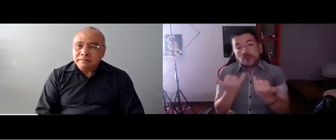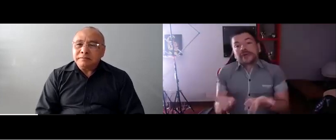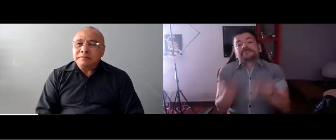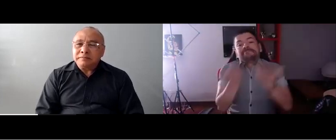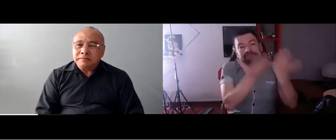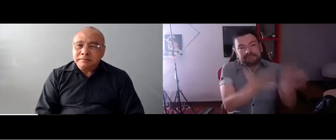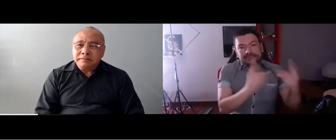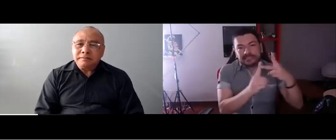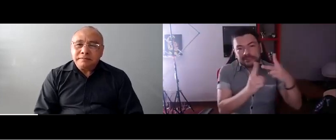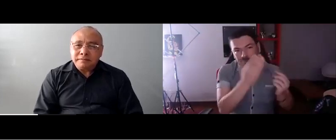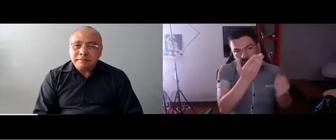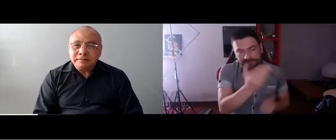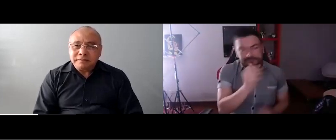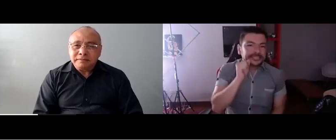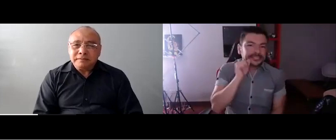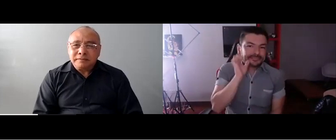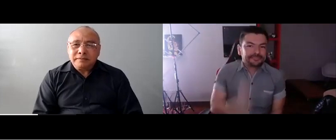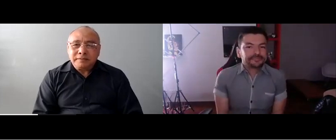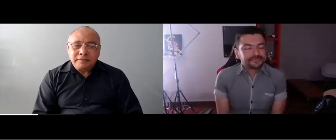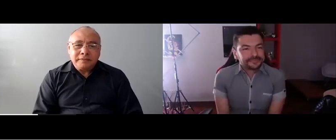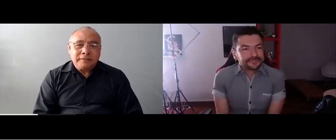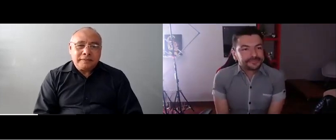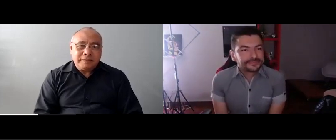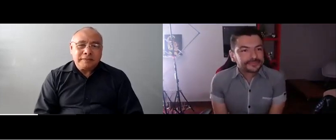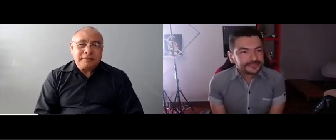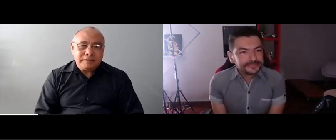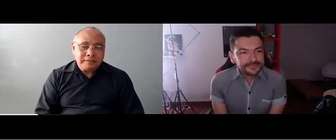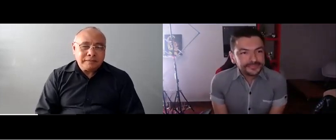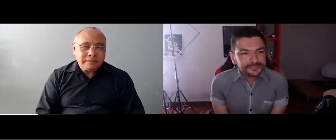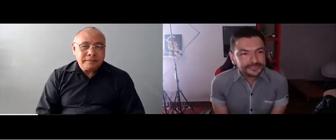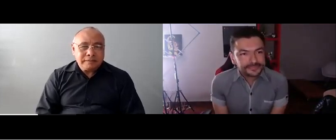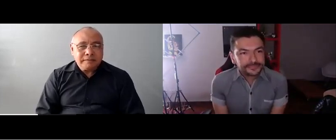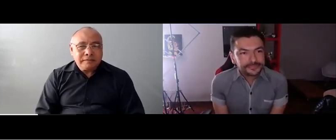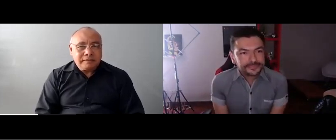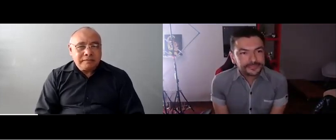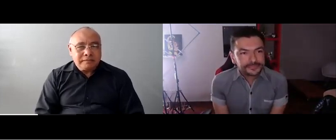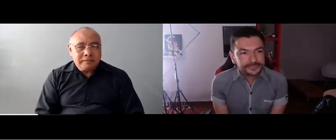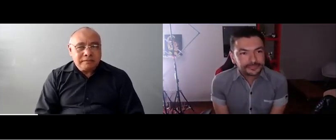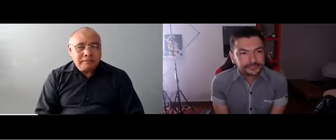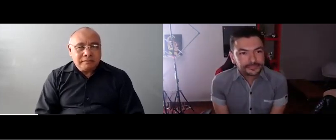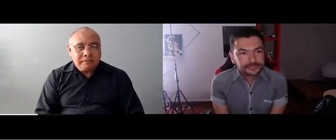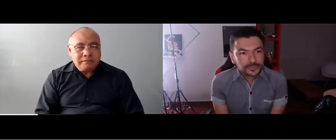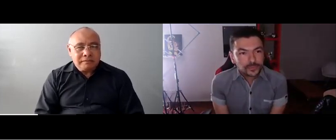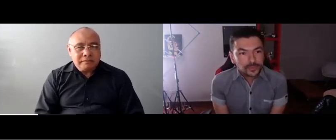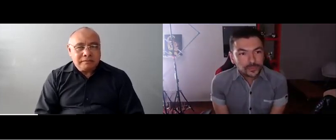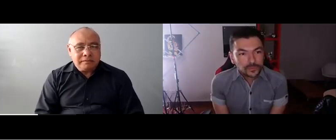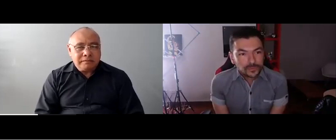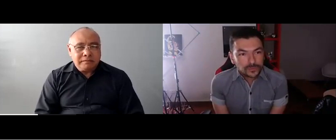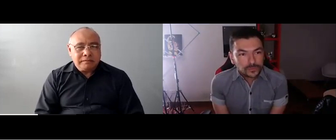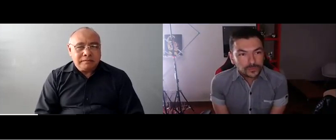indicó que analizará si es posible contractualmente hacer esta adición. Muchas